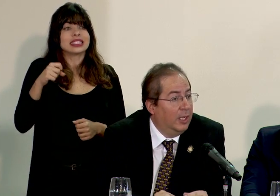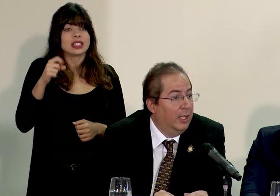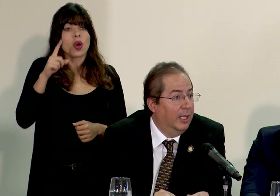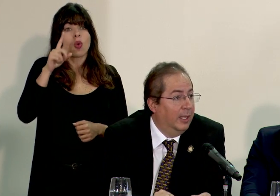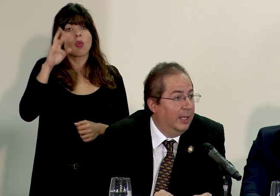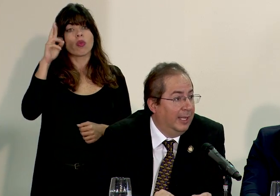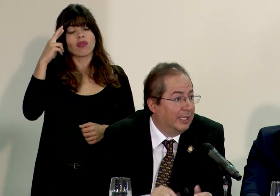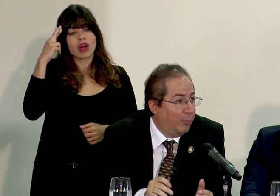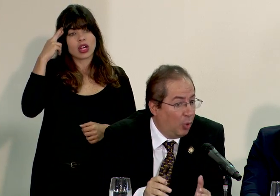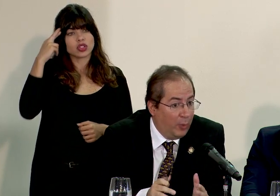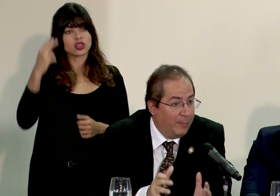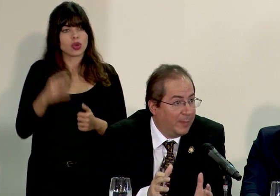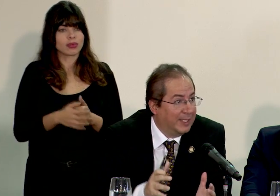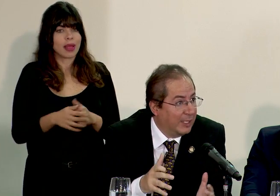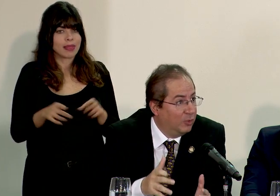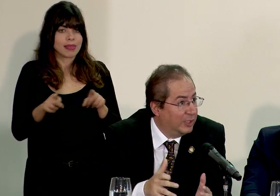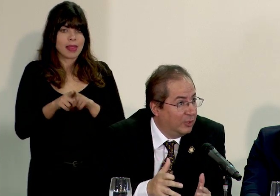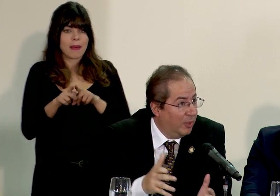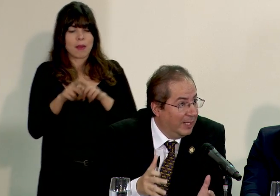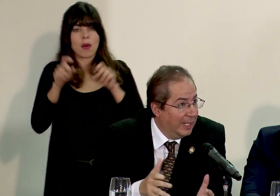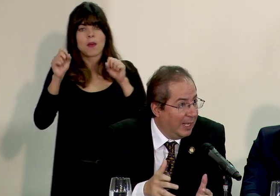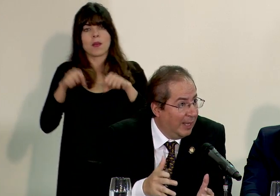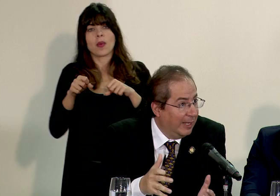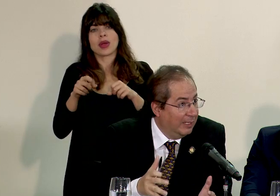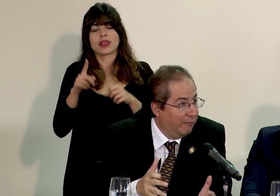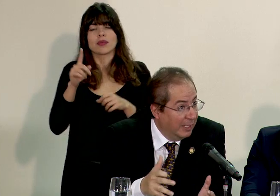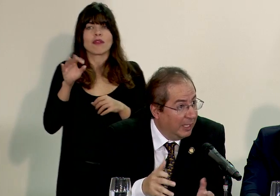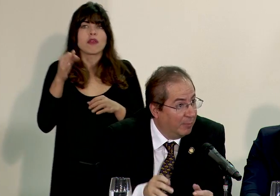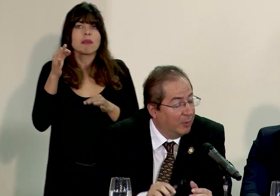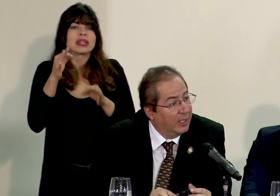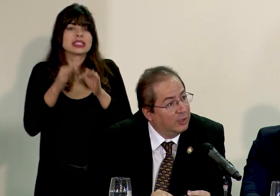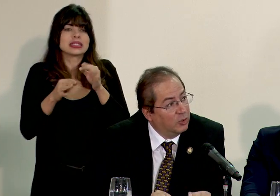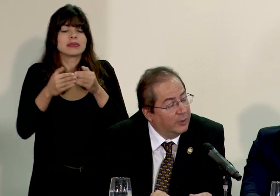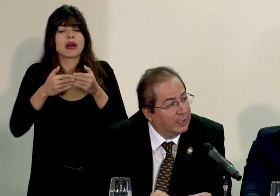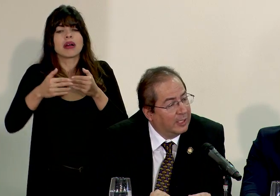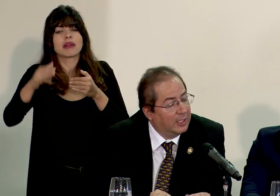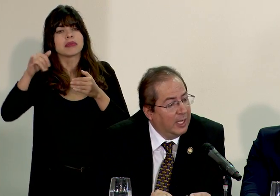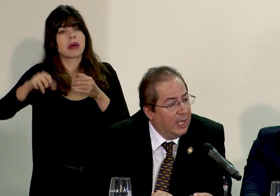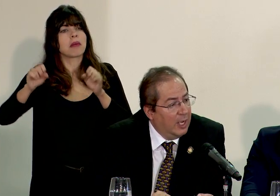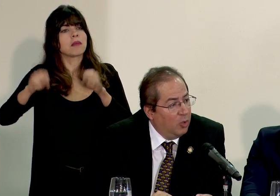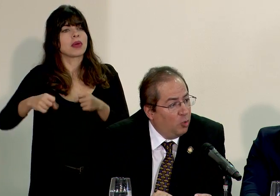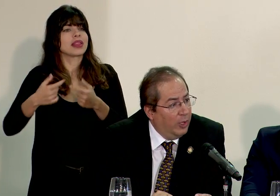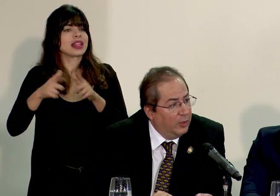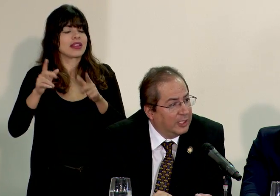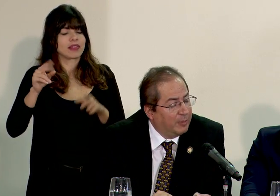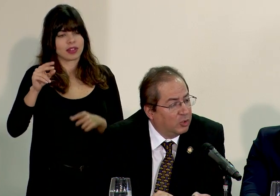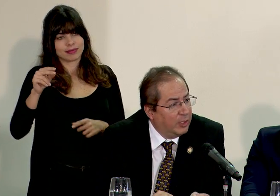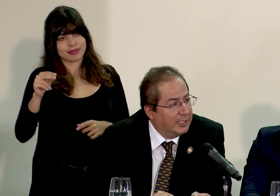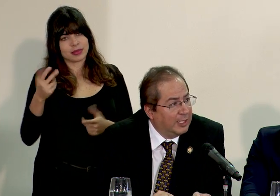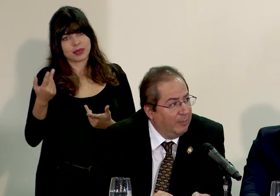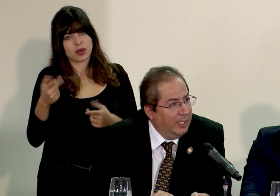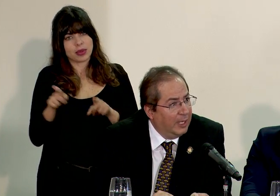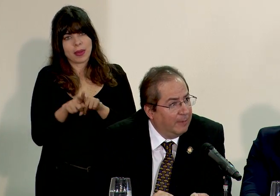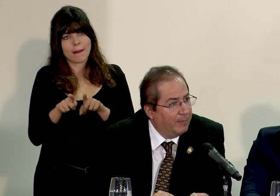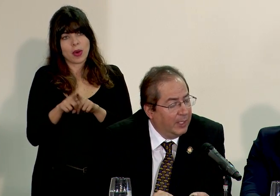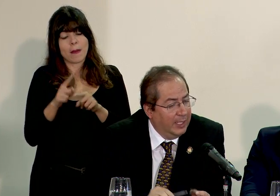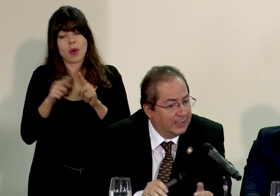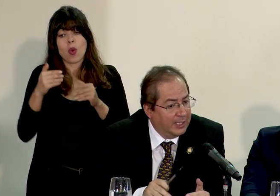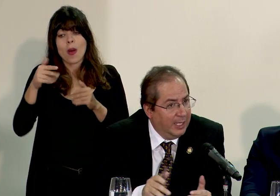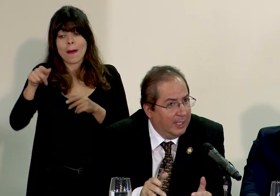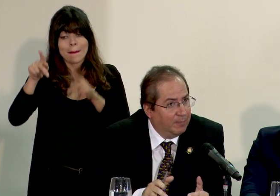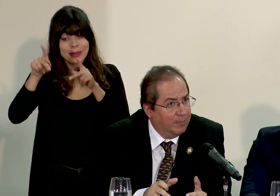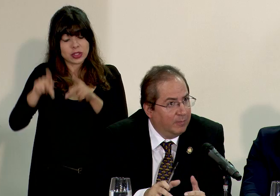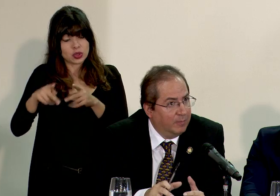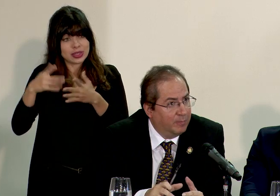y que tampoco pueden permanecer en un sitio de manera indefinida privada de su libertad cuando esas personas terminan